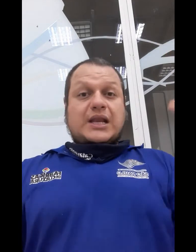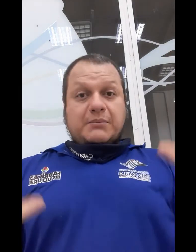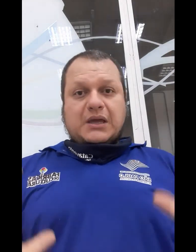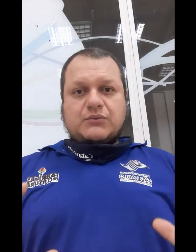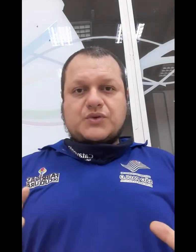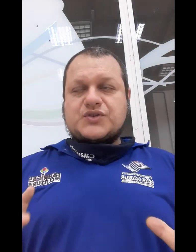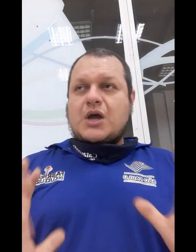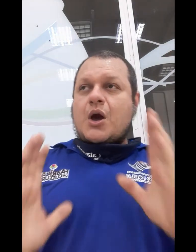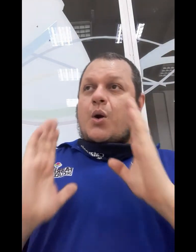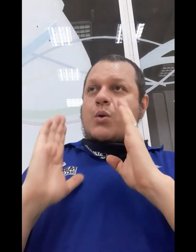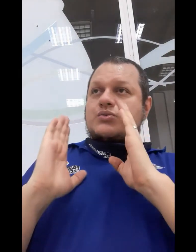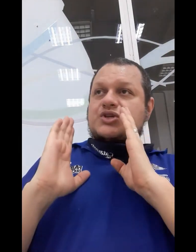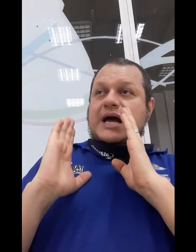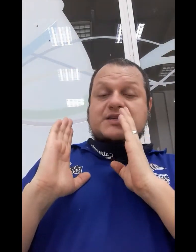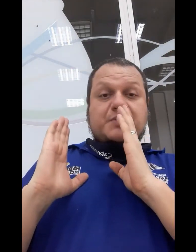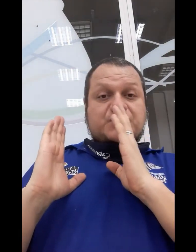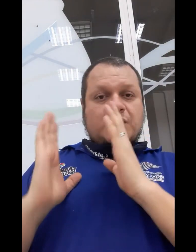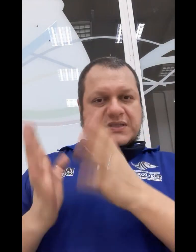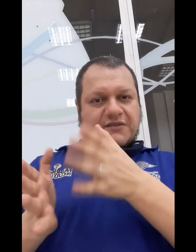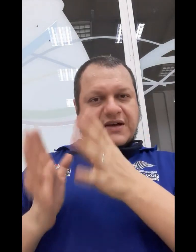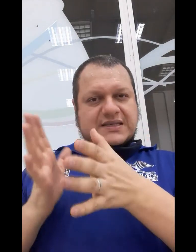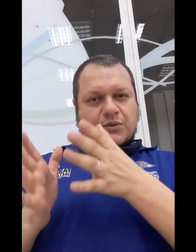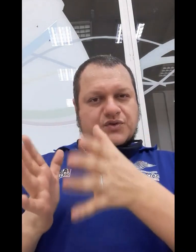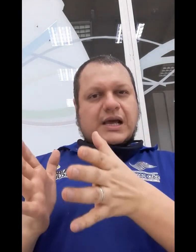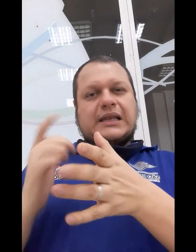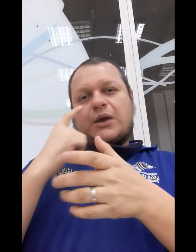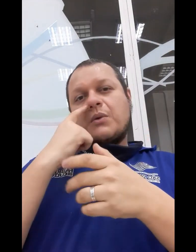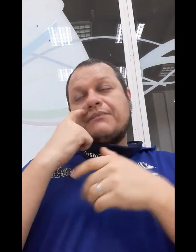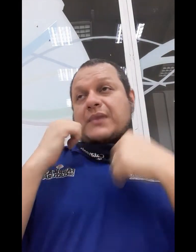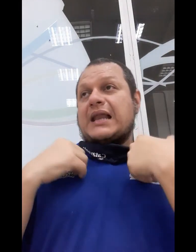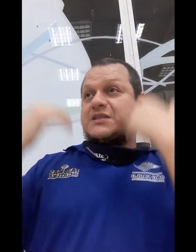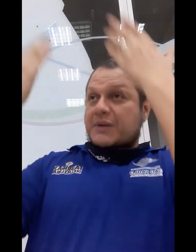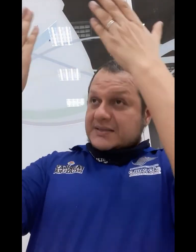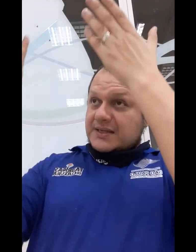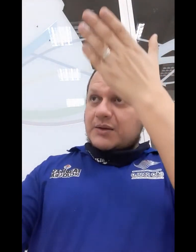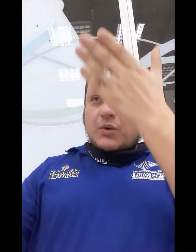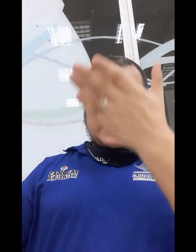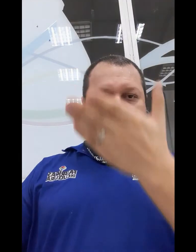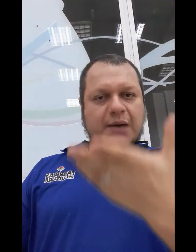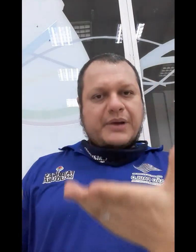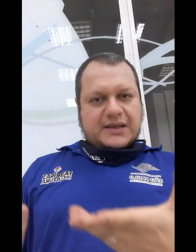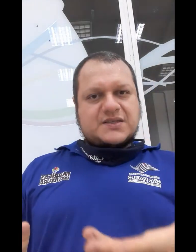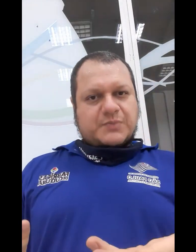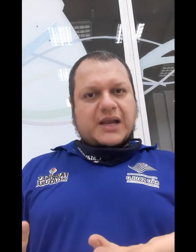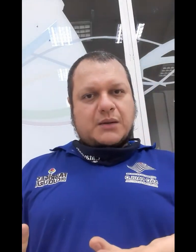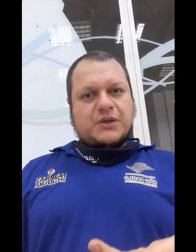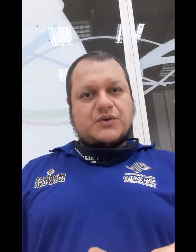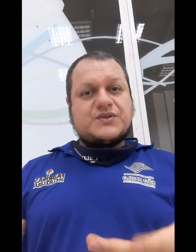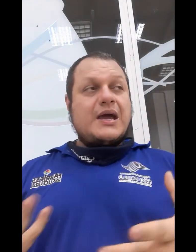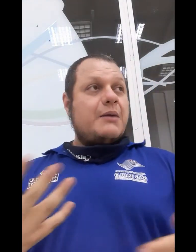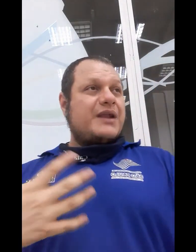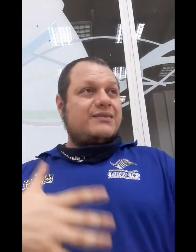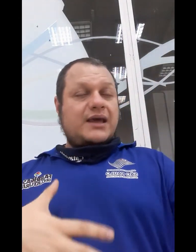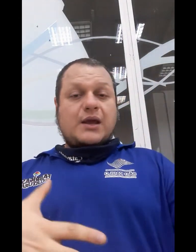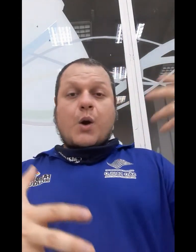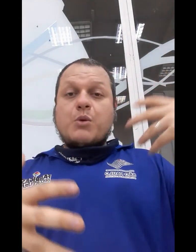elementos, onde as pessoas que fazem uso da língua, elas precisam olhar para esses parâmetros, para terem como